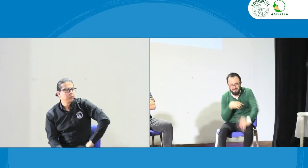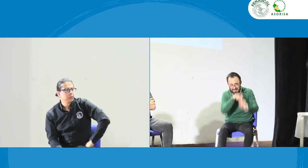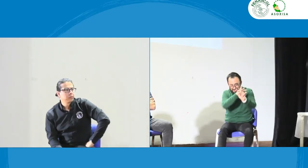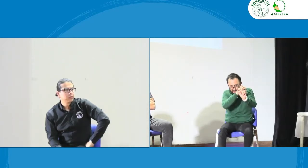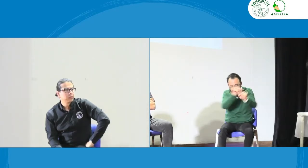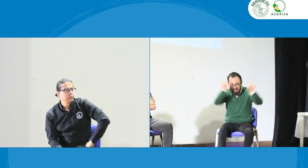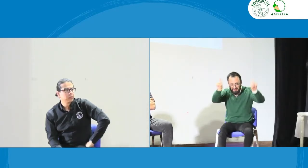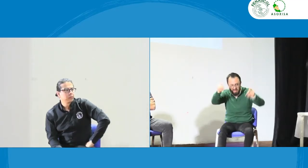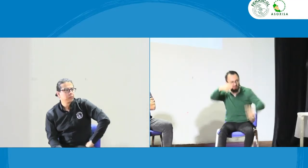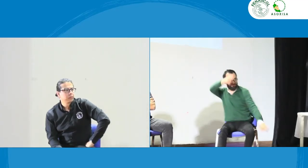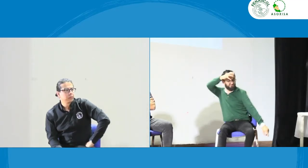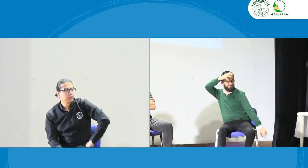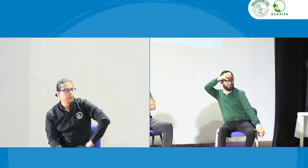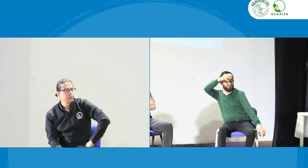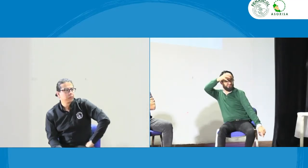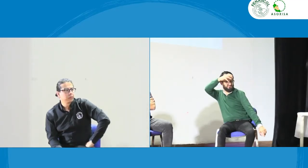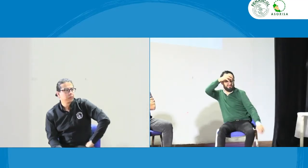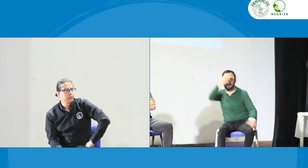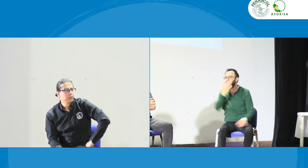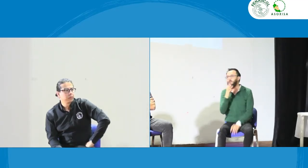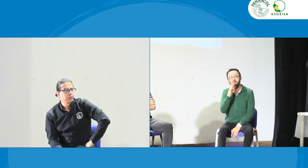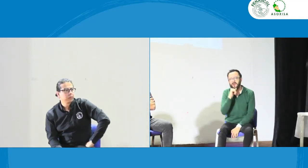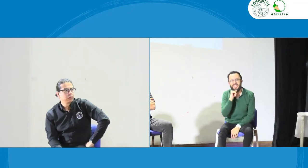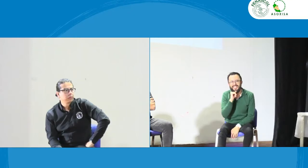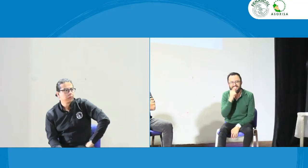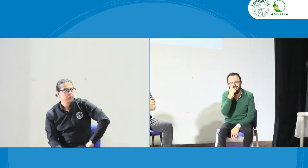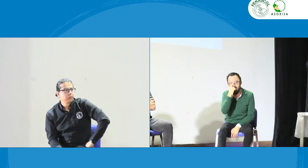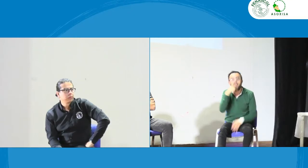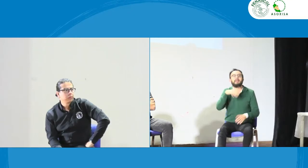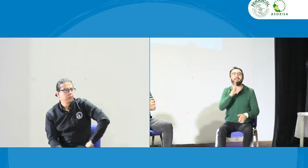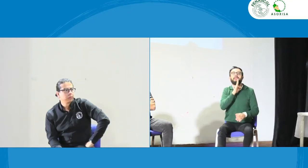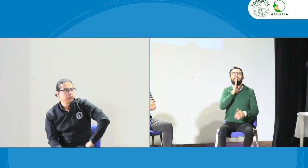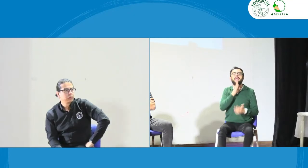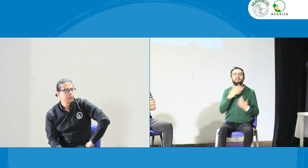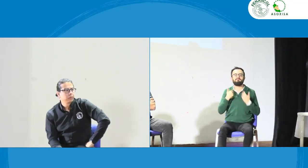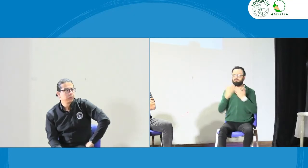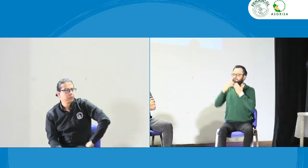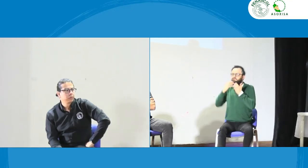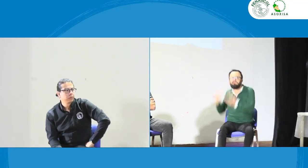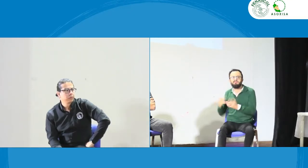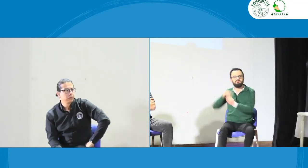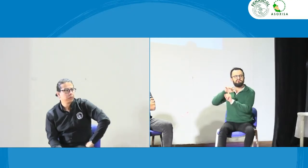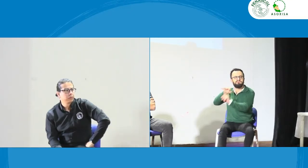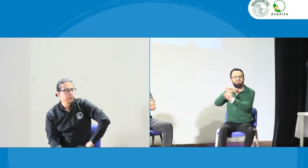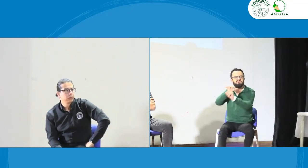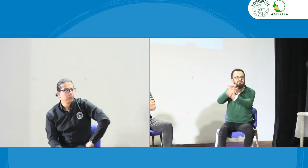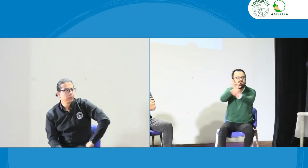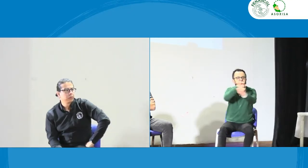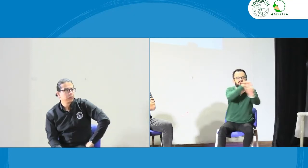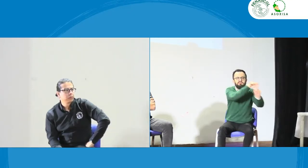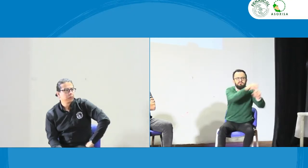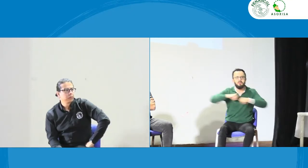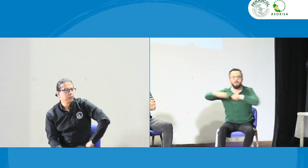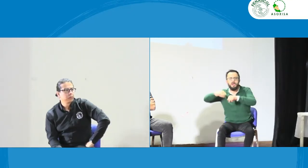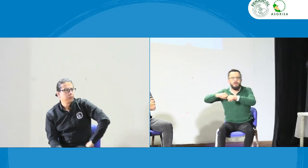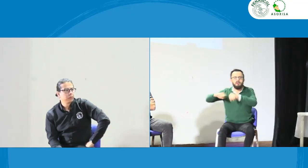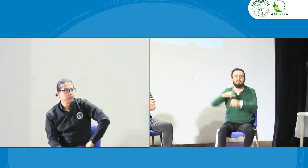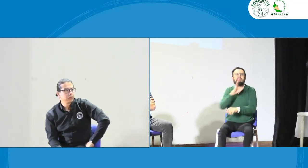trayectoria pero me van a creer a mí que porque yo diga es que yo tengo el conocimiento y yo hago esa